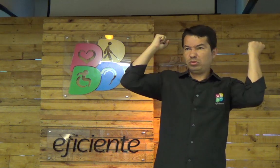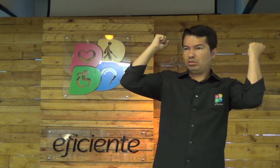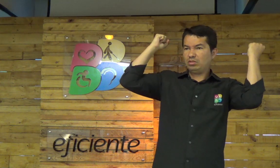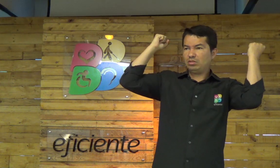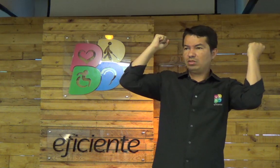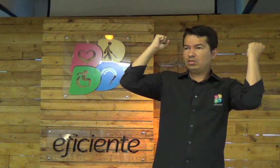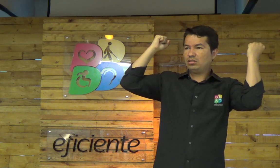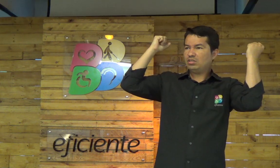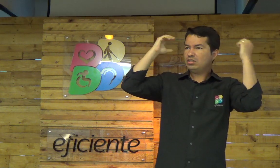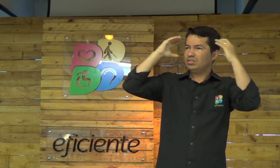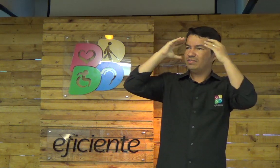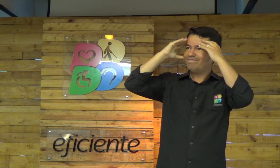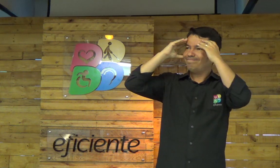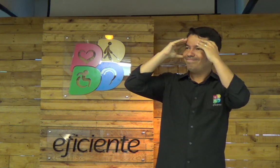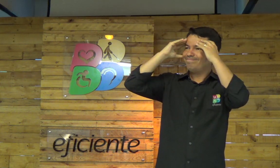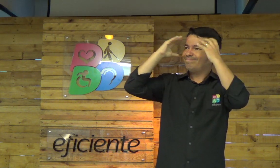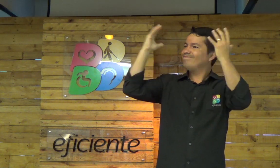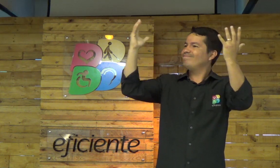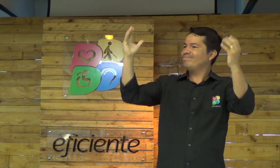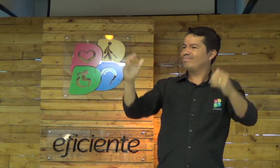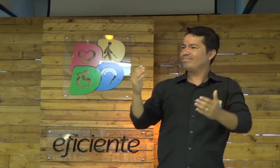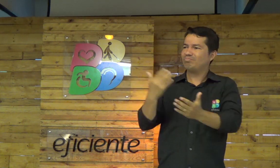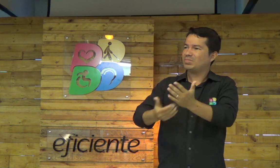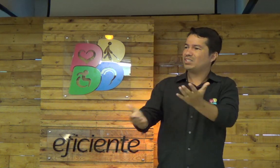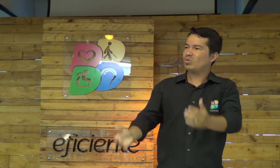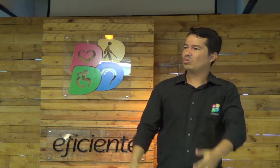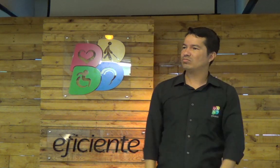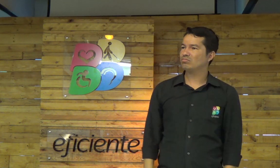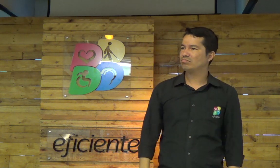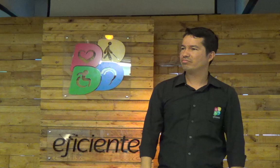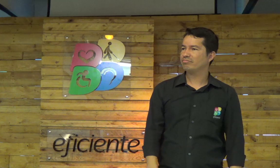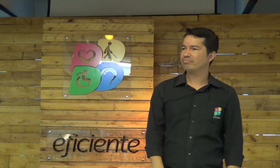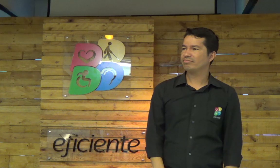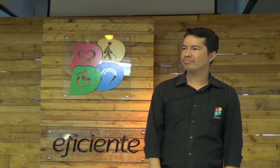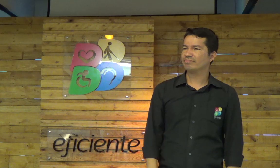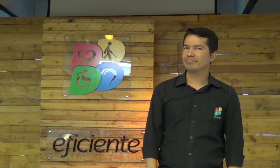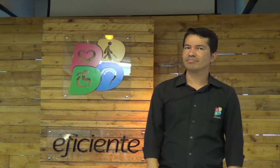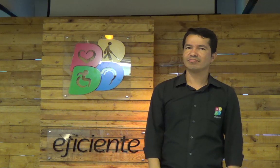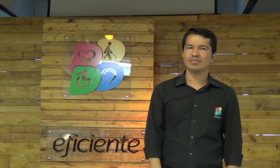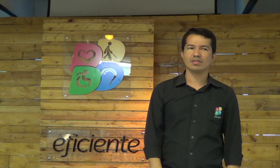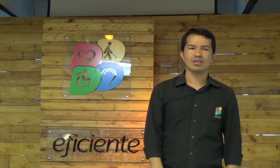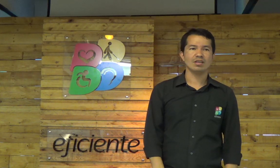fica irritado, nervoso, e você errou.